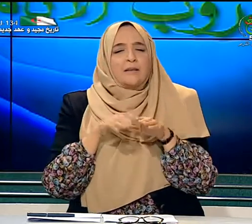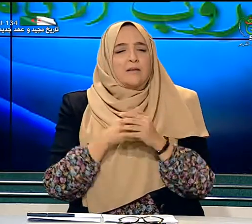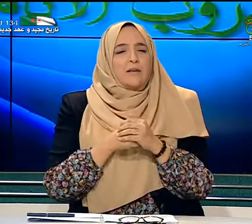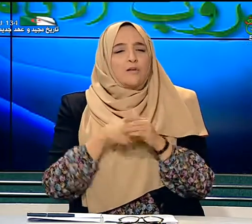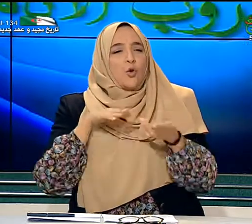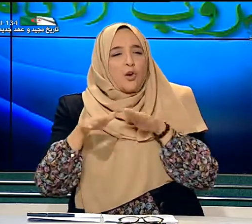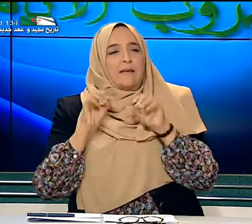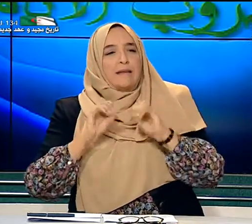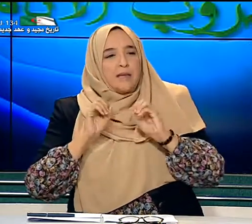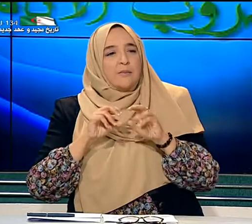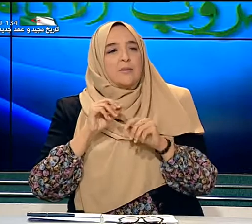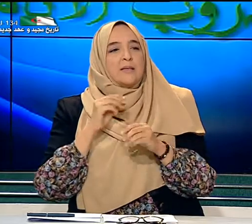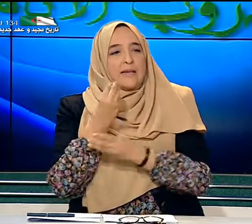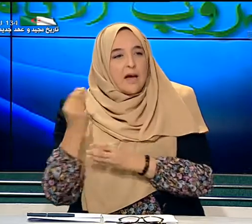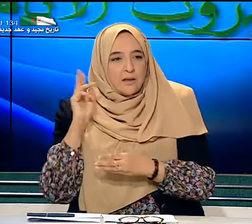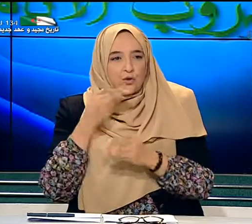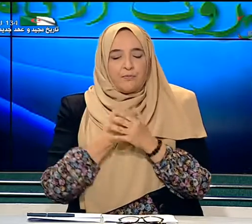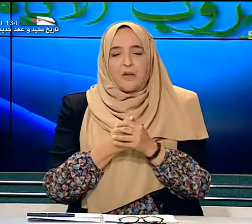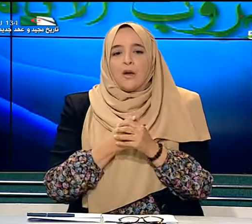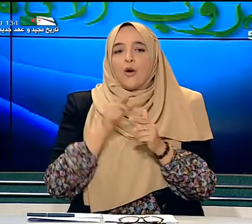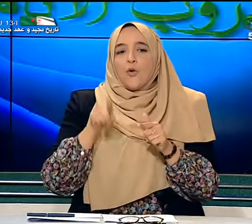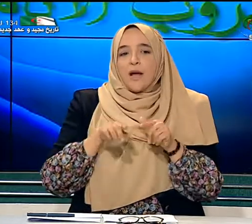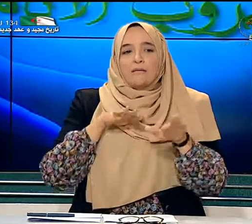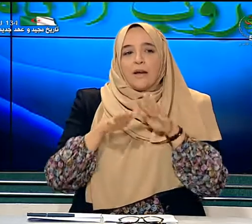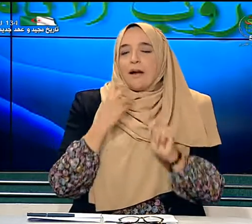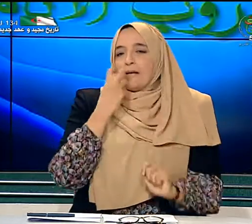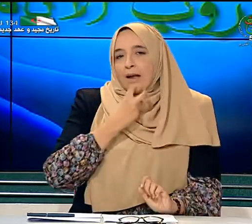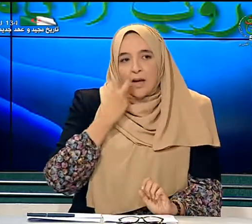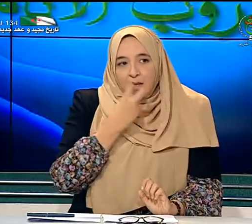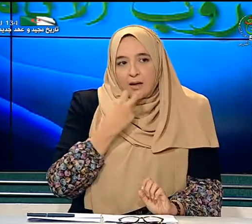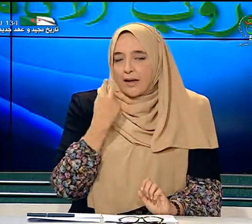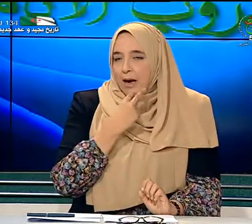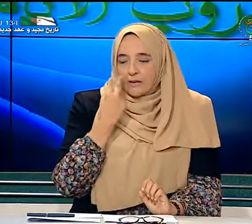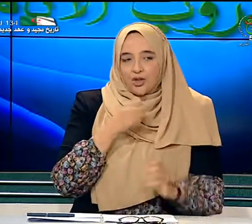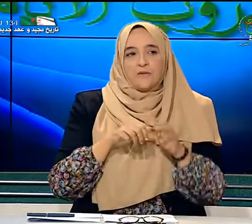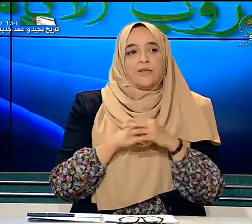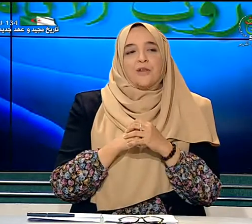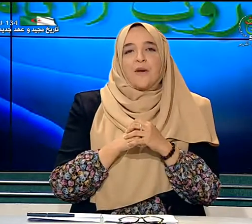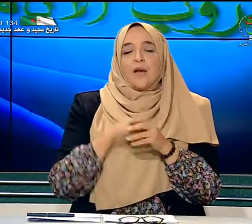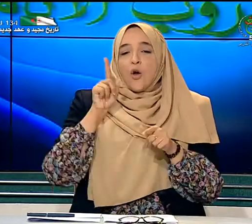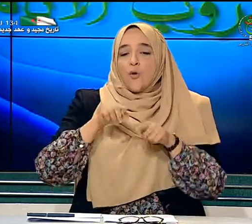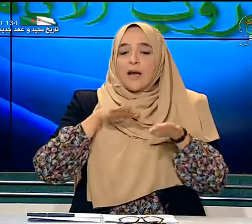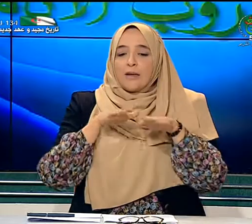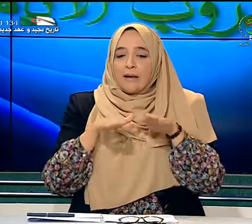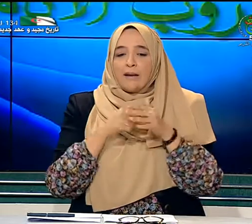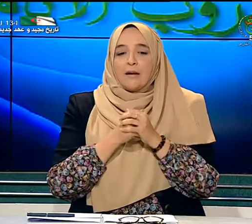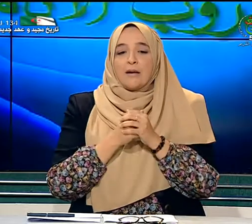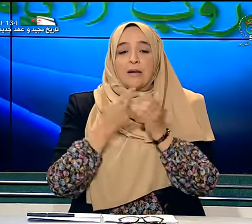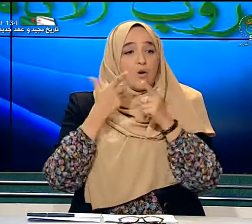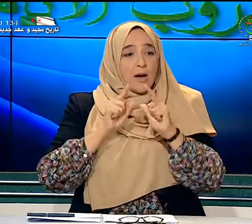طرق لتعليم صغار الصم هناك طريقة كلامية قراءة الشفاء هناك طريقة لغة